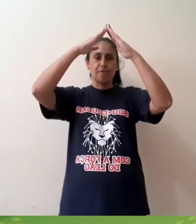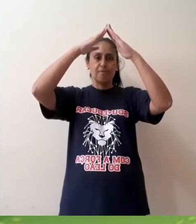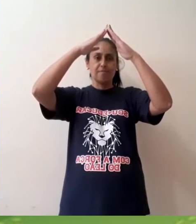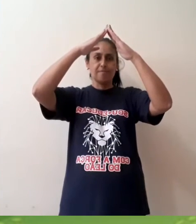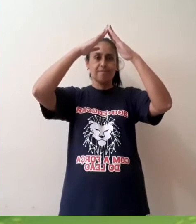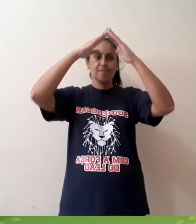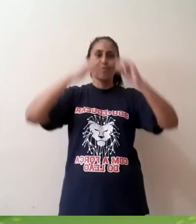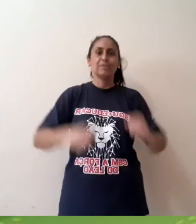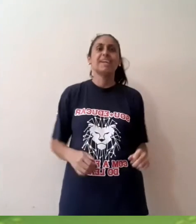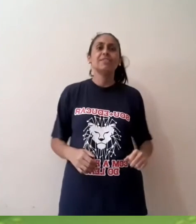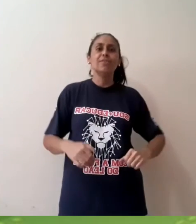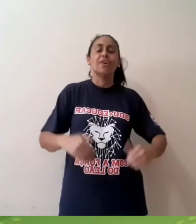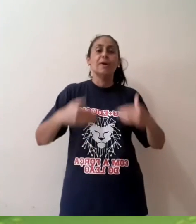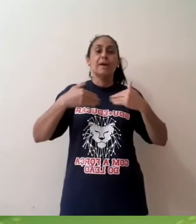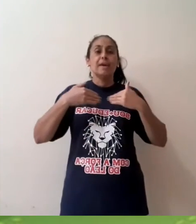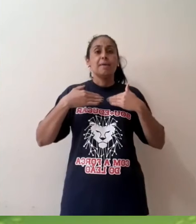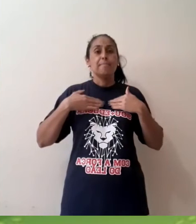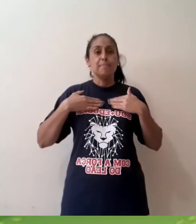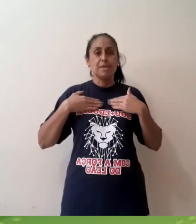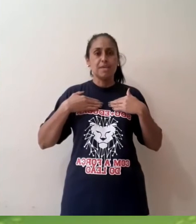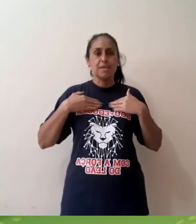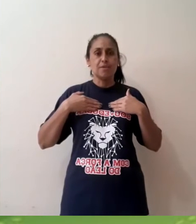chapéu. Combinado?